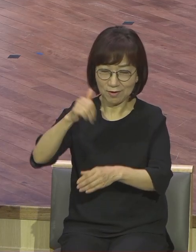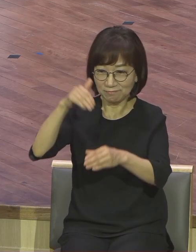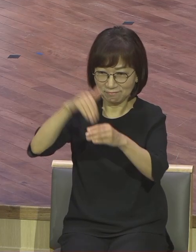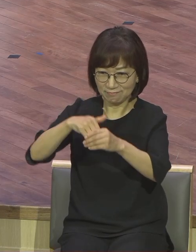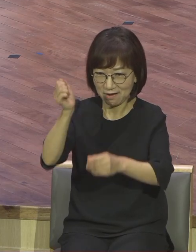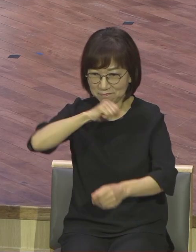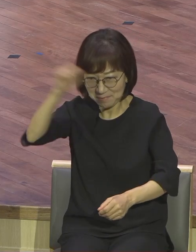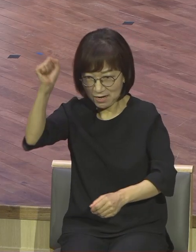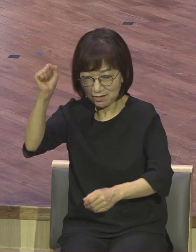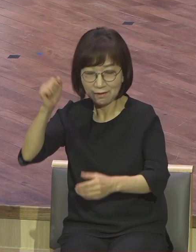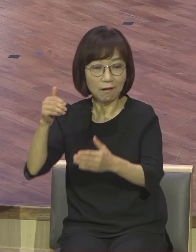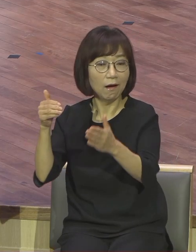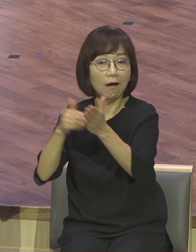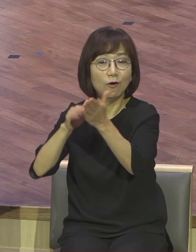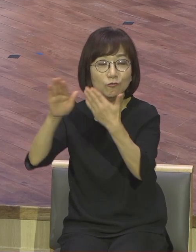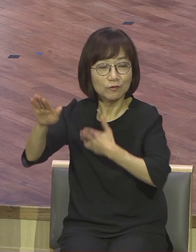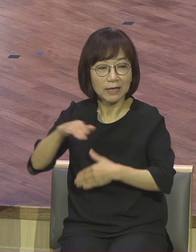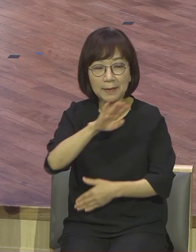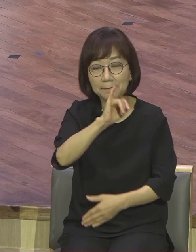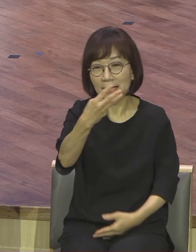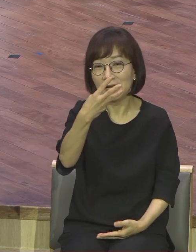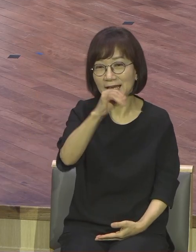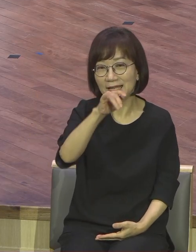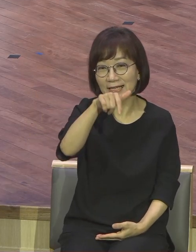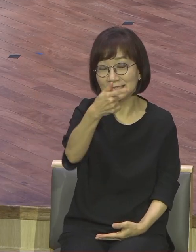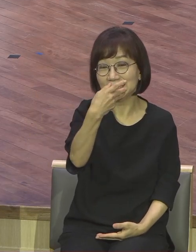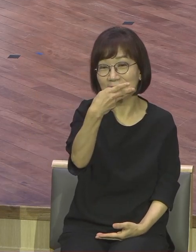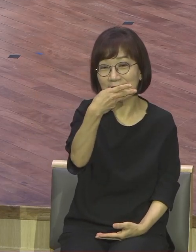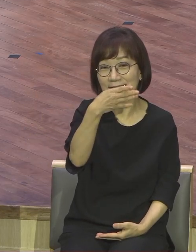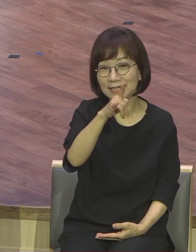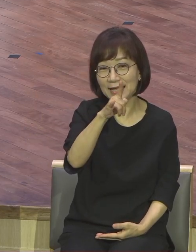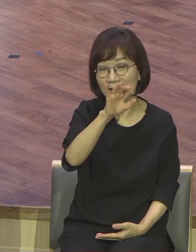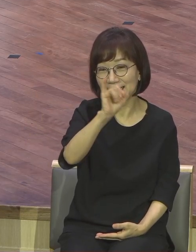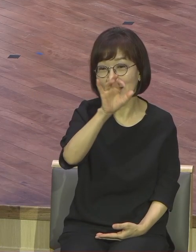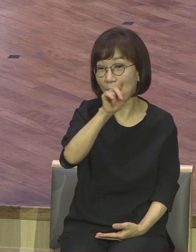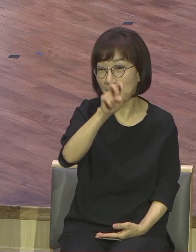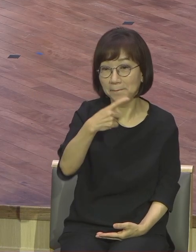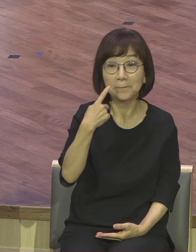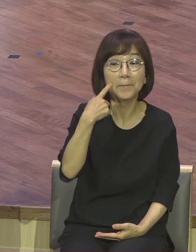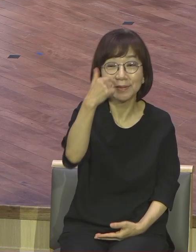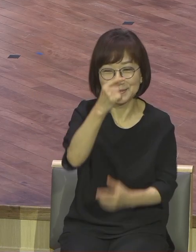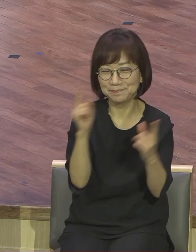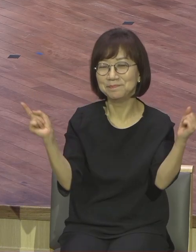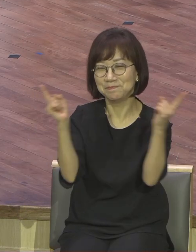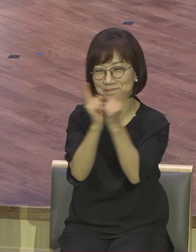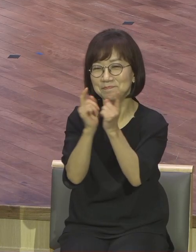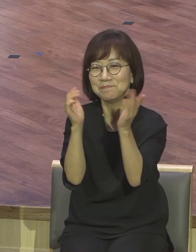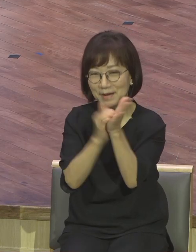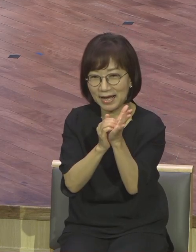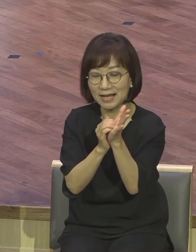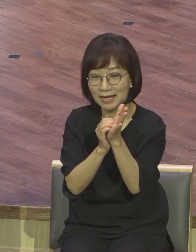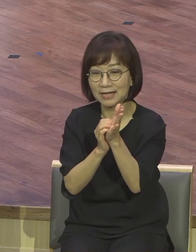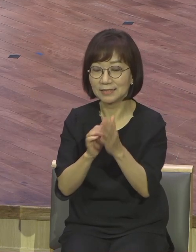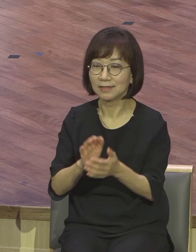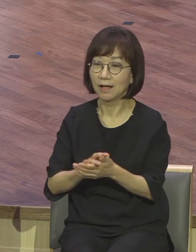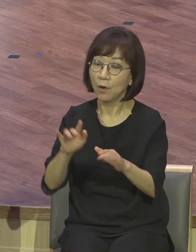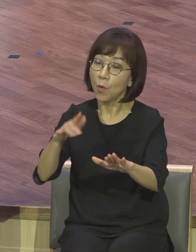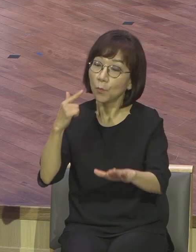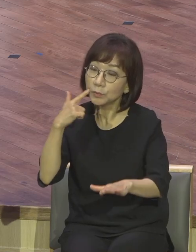이때 예수 그리스도의 제림에 대해서 빌리그람 목사님이 그렇게 간단하게